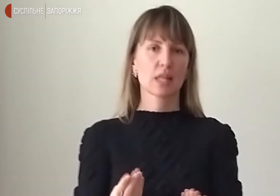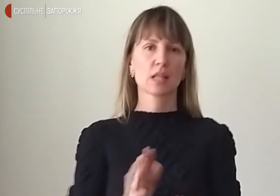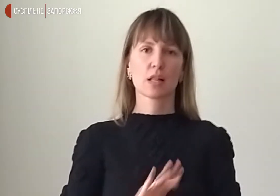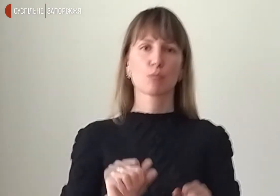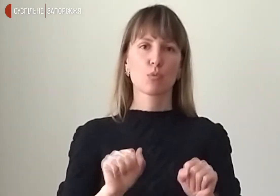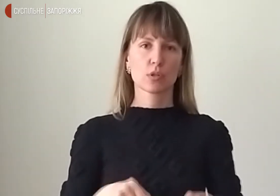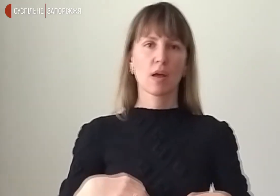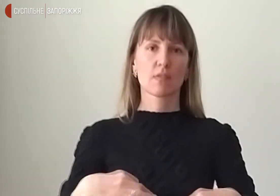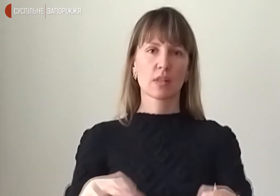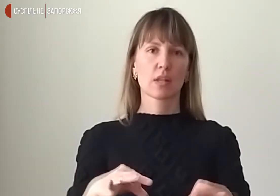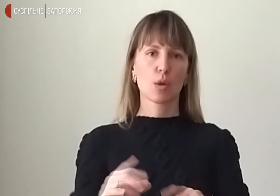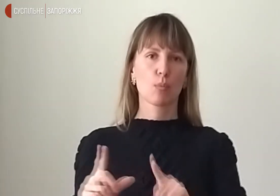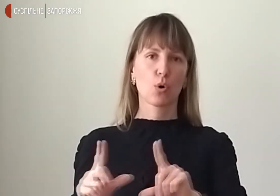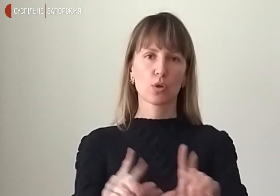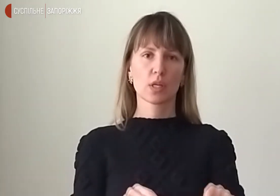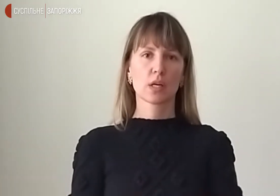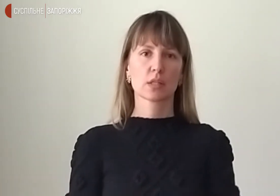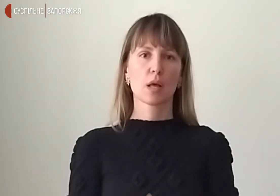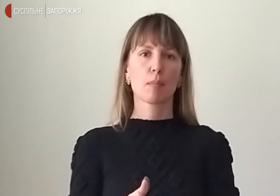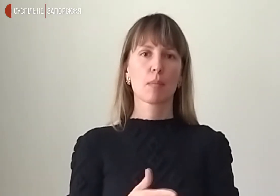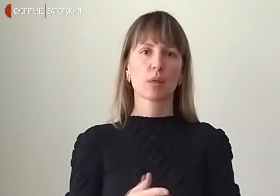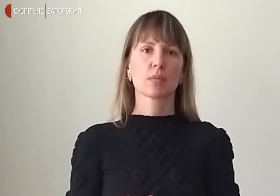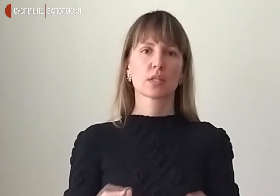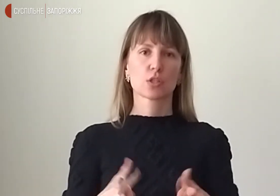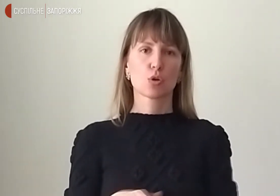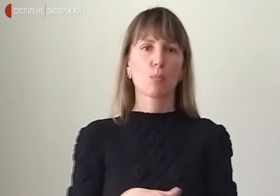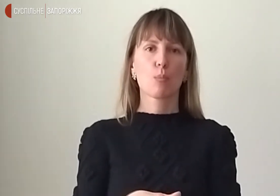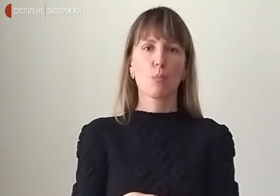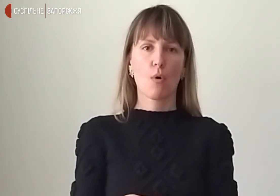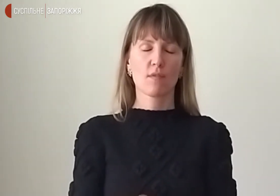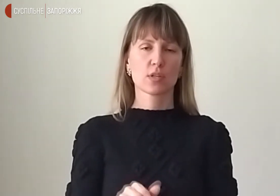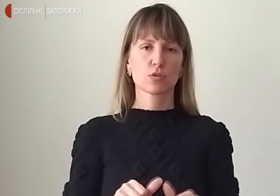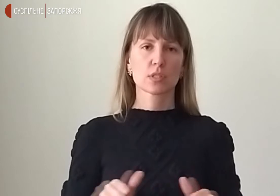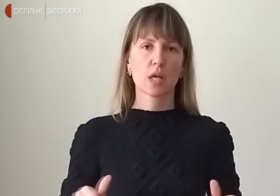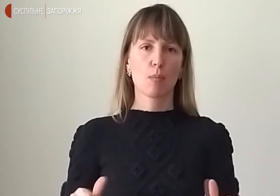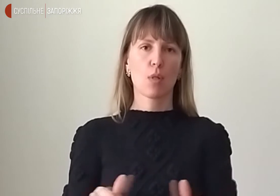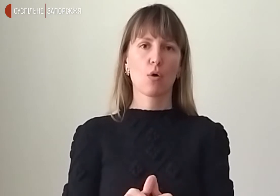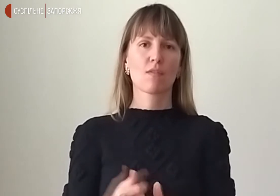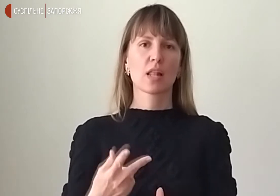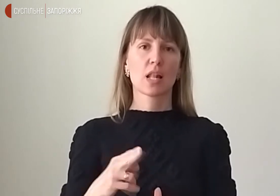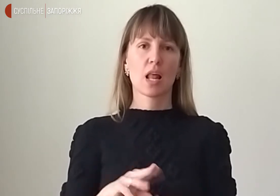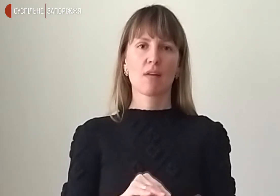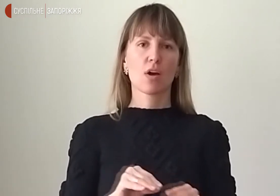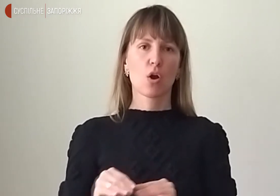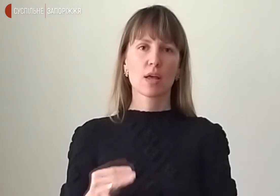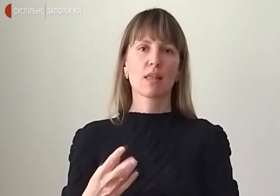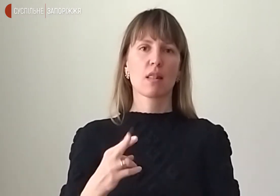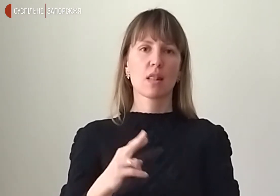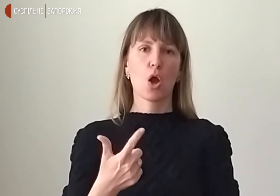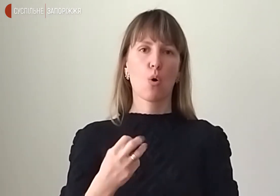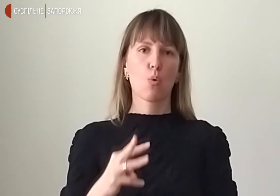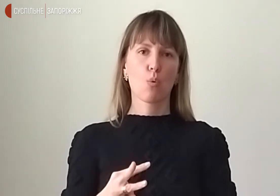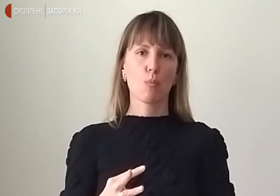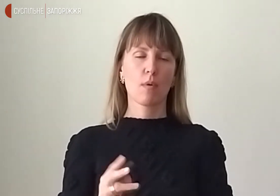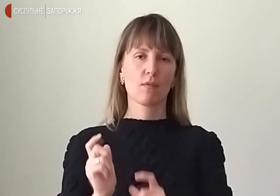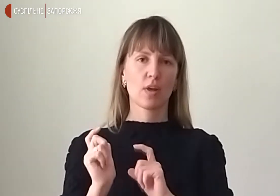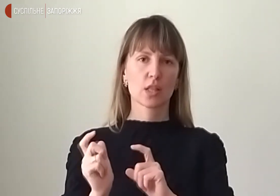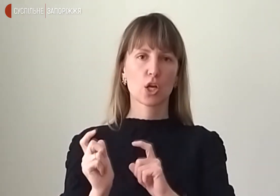автівкам проїхати. Маріуполь залишається повністю заблокованим і для евакуації, і для гуманітарного монтажу. І